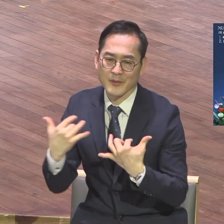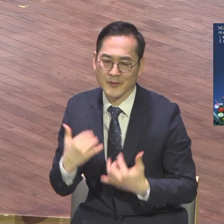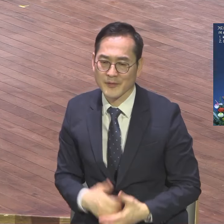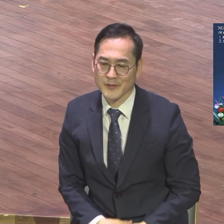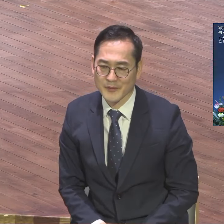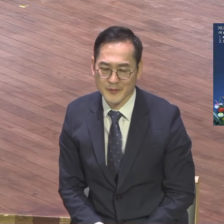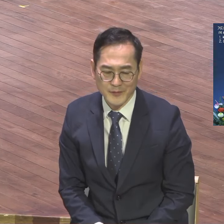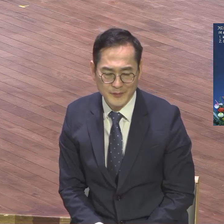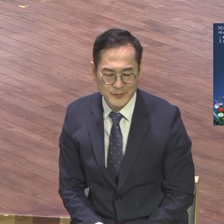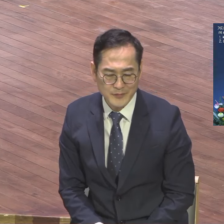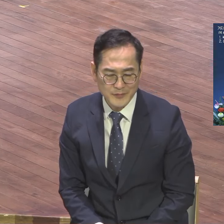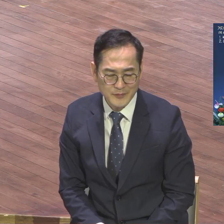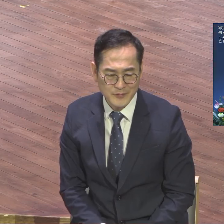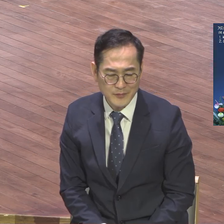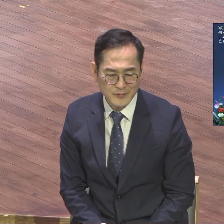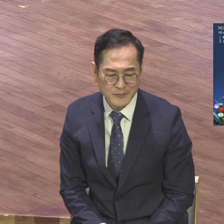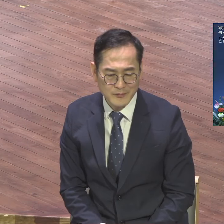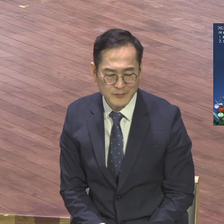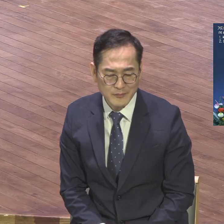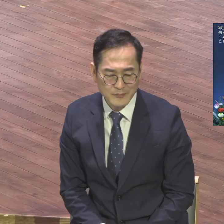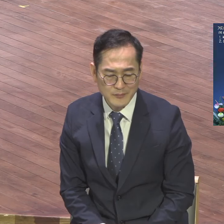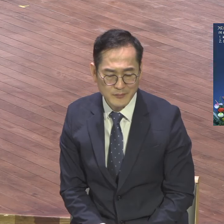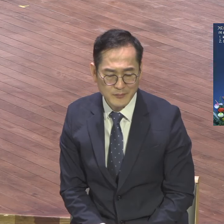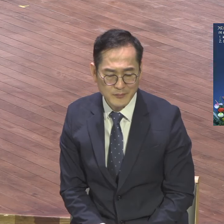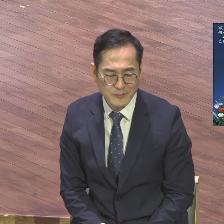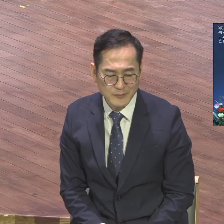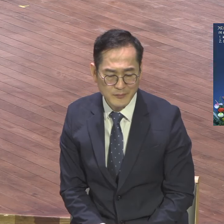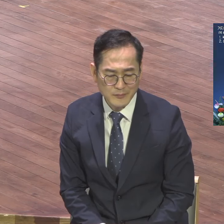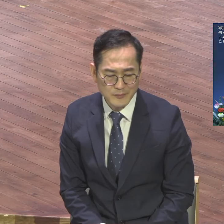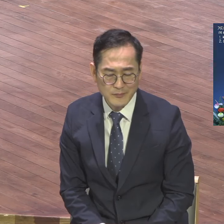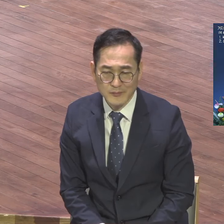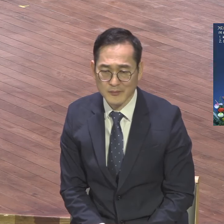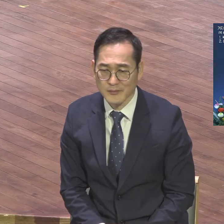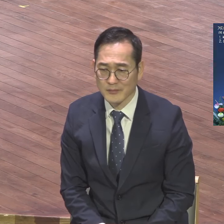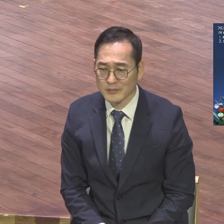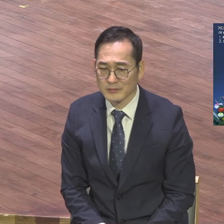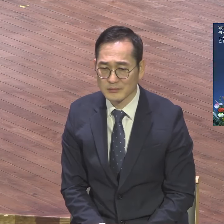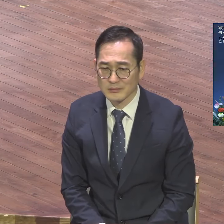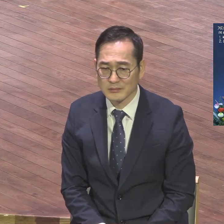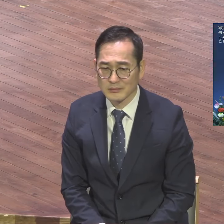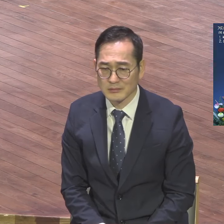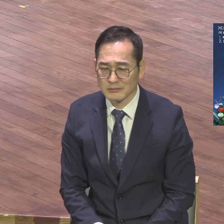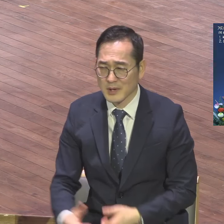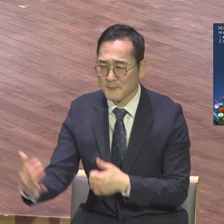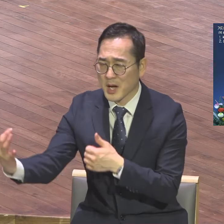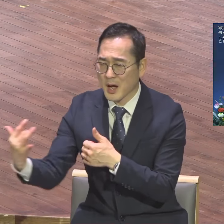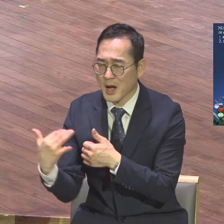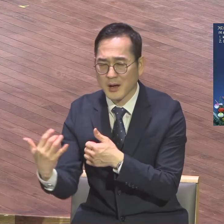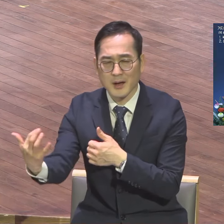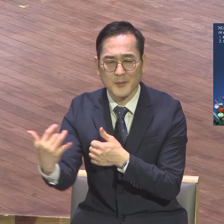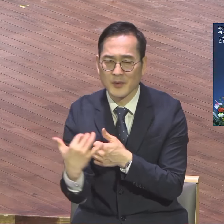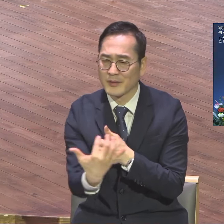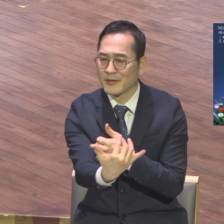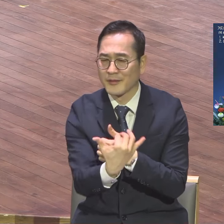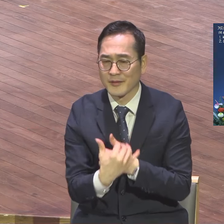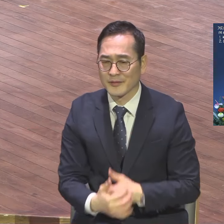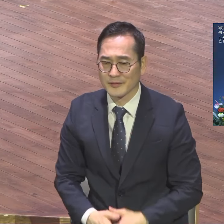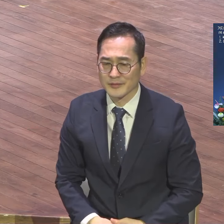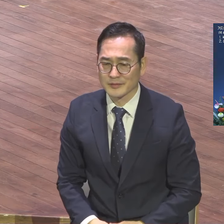그래서 어디 가든지. 목사 때 요즘 목사 때 사람들이 내가 뭐 가면 몰려와. 그거 안 해보고 체험 안 해보고 이